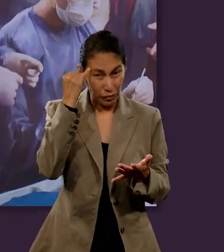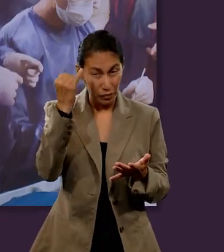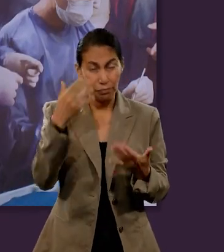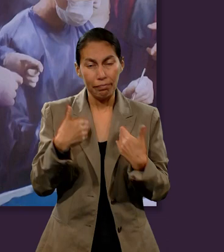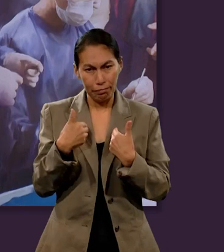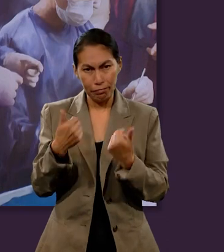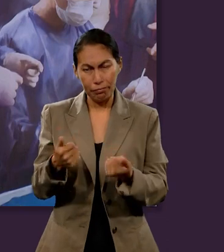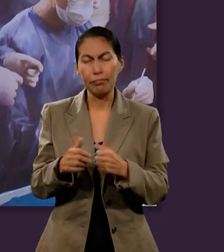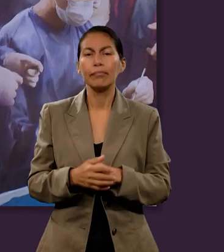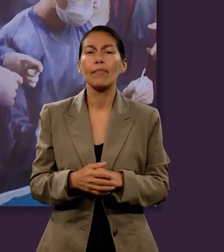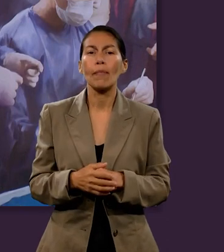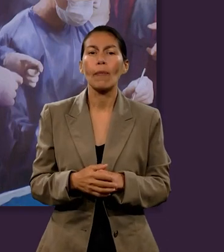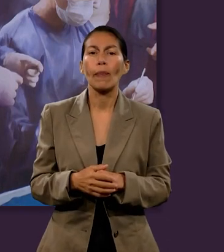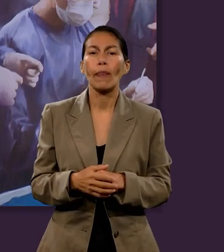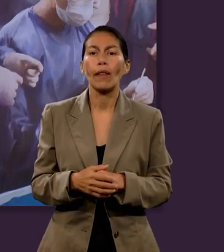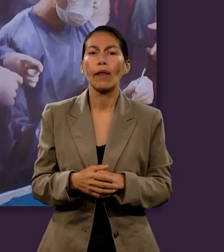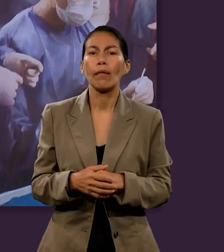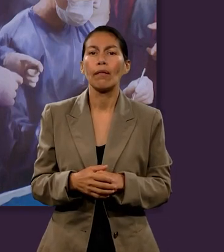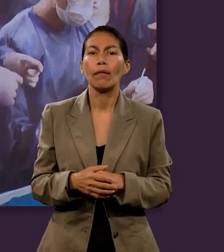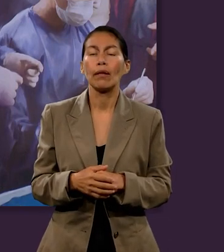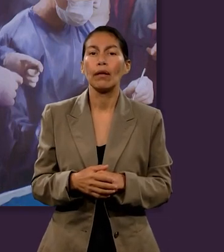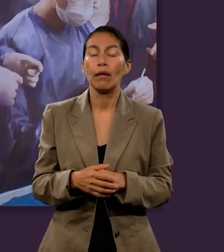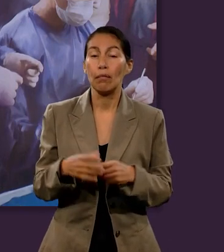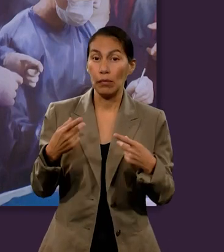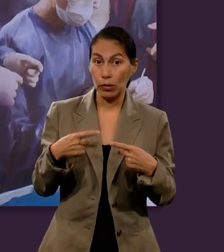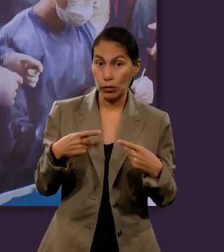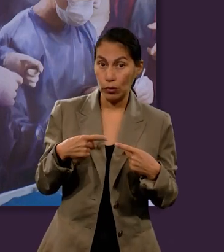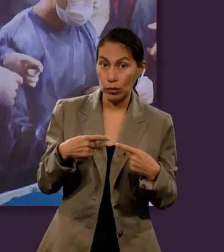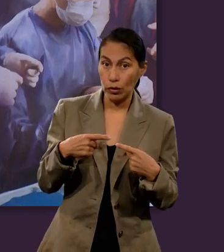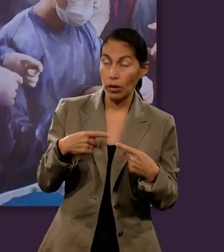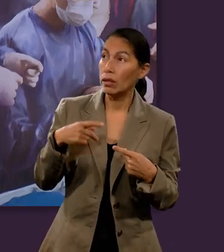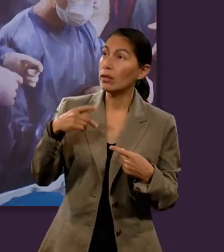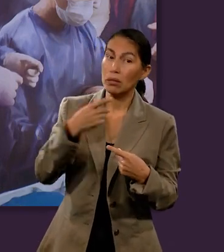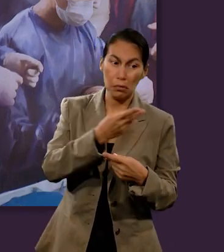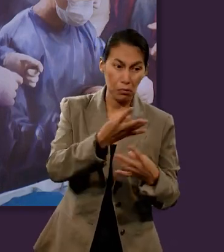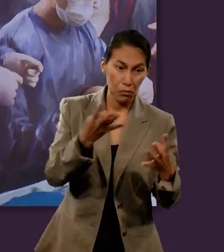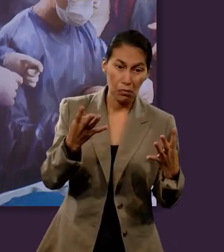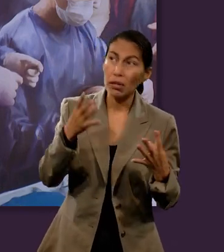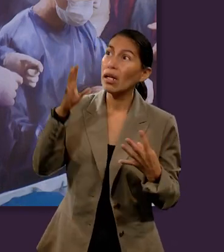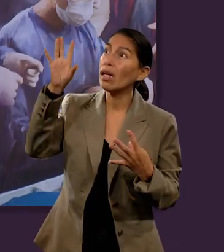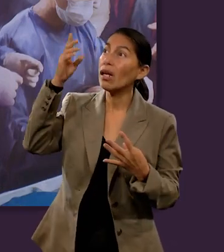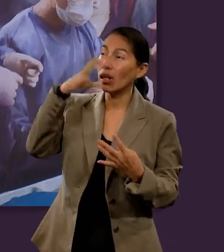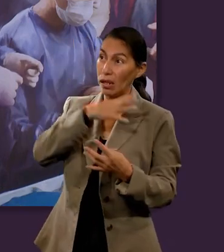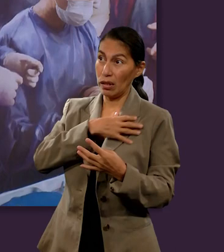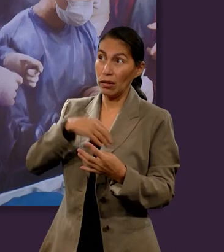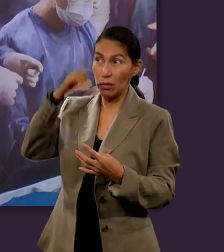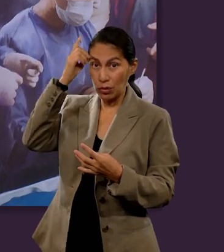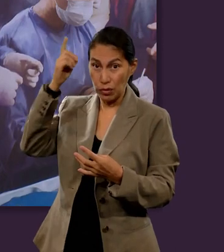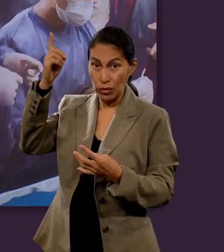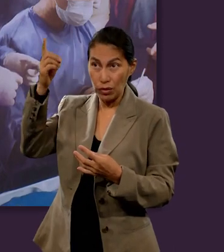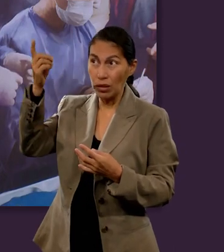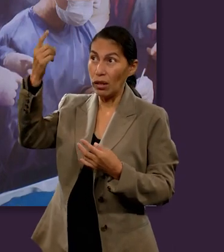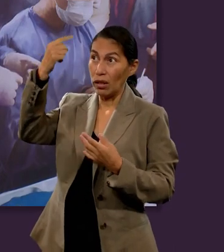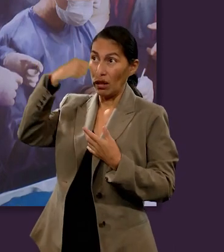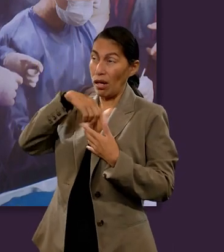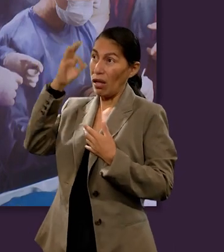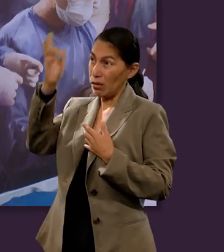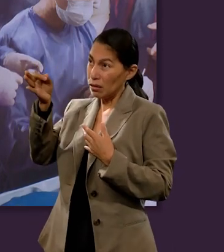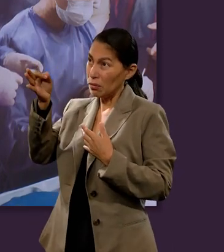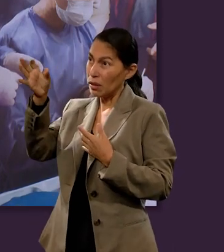hablar, pero solo para ir teniéndolo presente, recordemos que dice, el que tiene el Hijo, tiene la vida. El que no tiene el